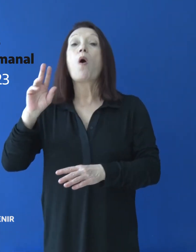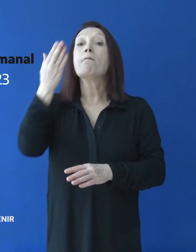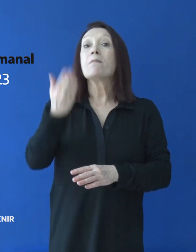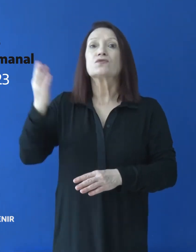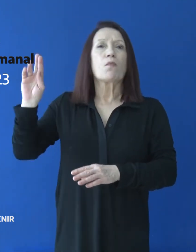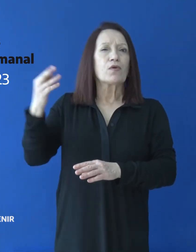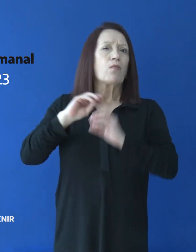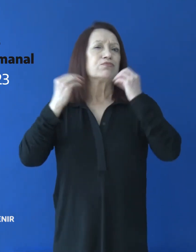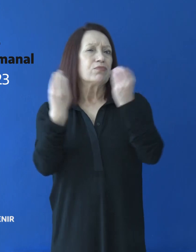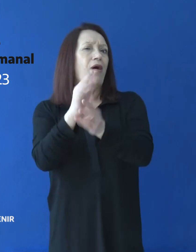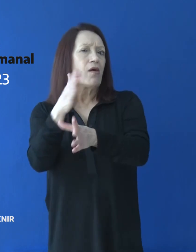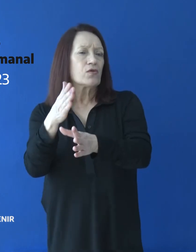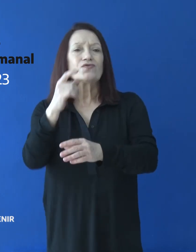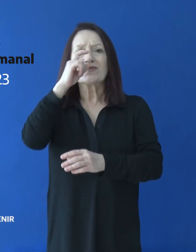es de 71 años, Bolitos,